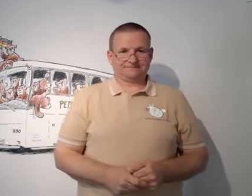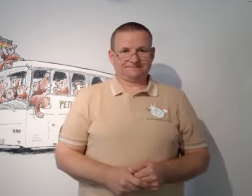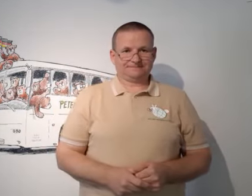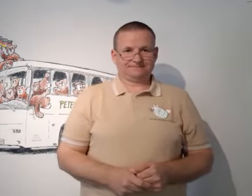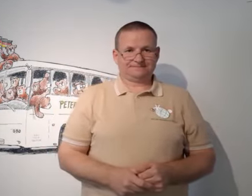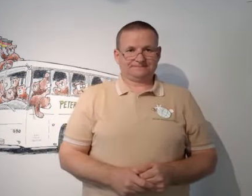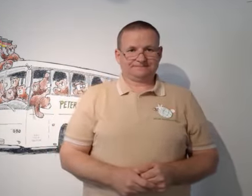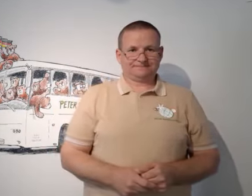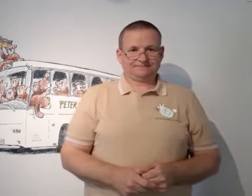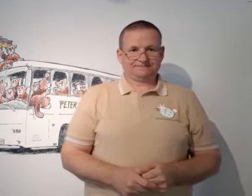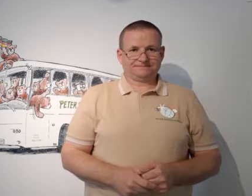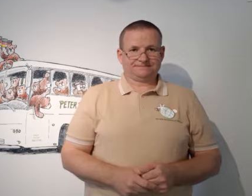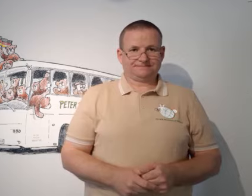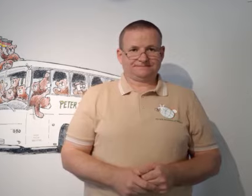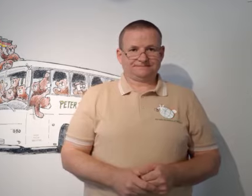Das würde mir helfen. Vielen Dank!